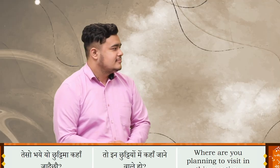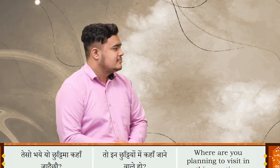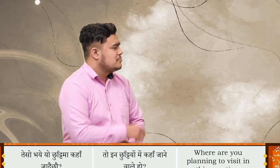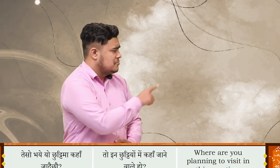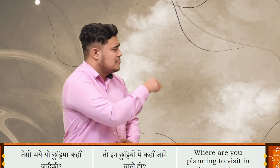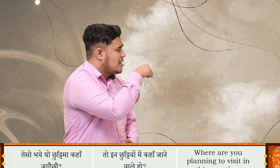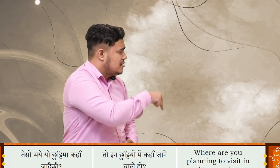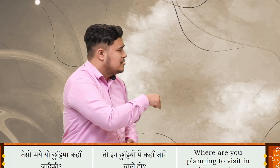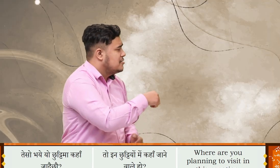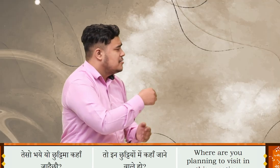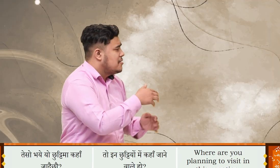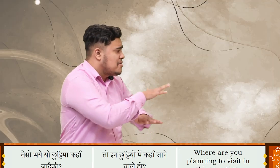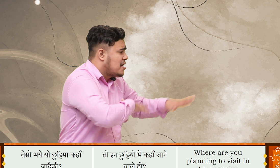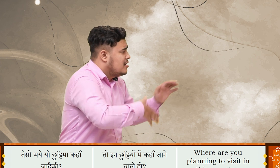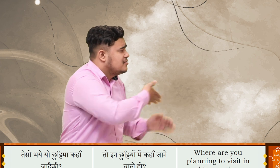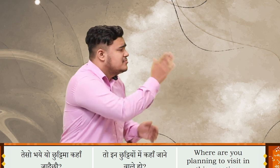त्यसो भय ये चुट्टी मा कहा जा देई